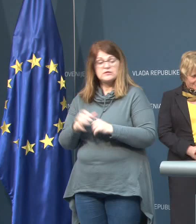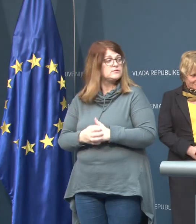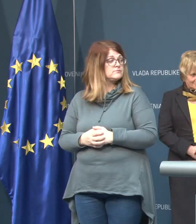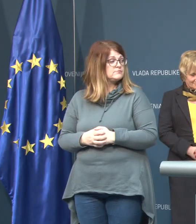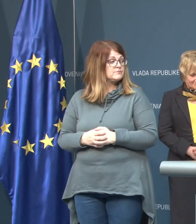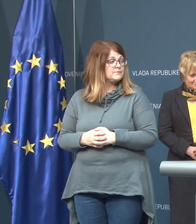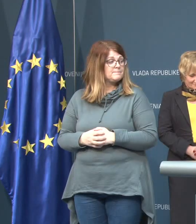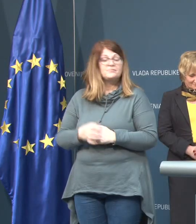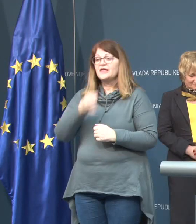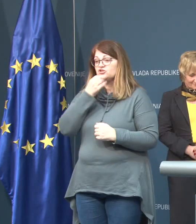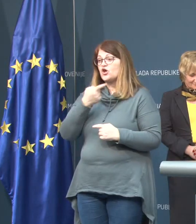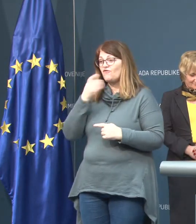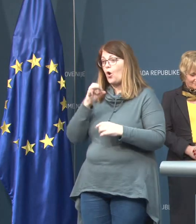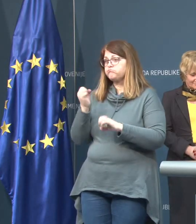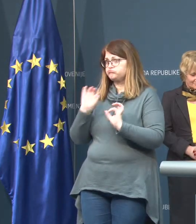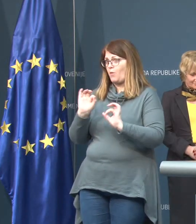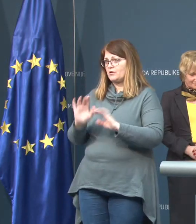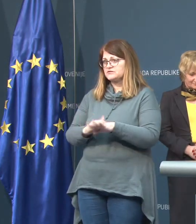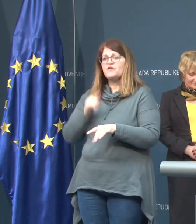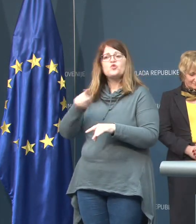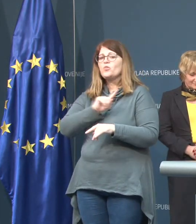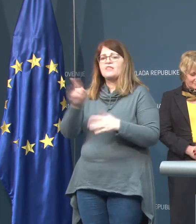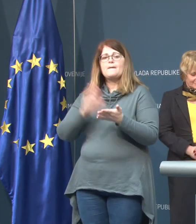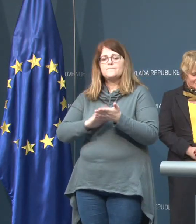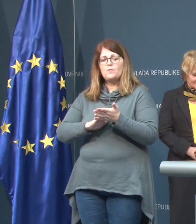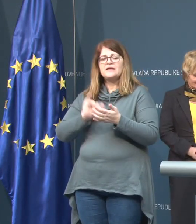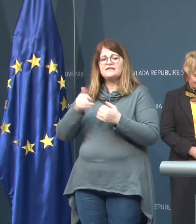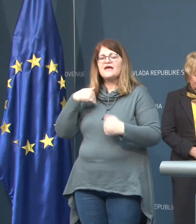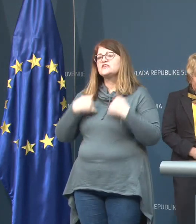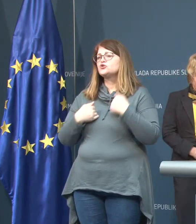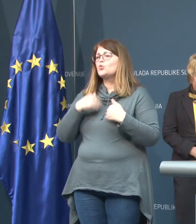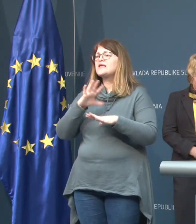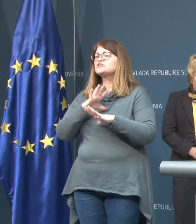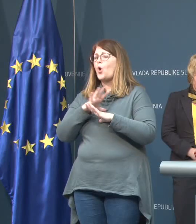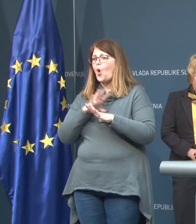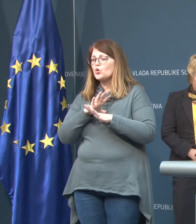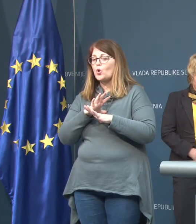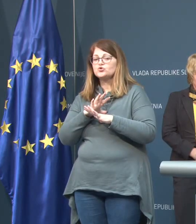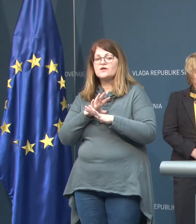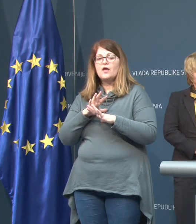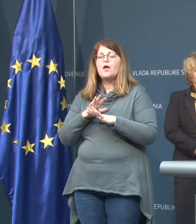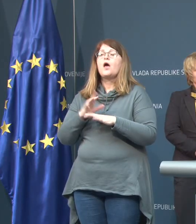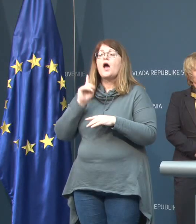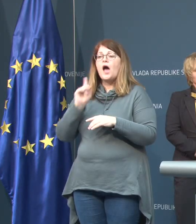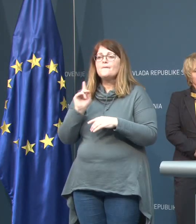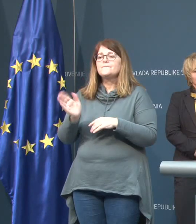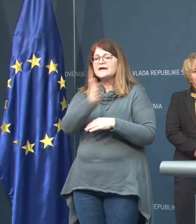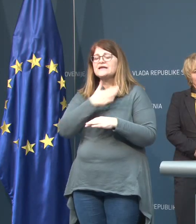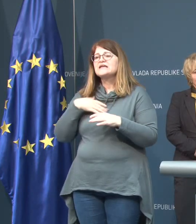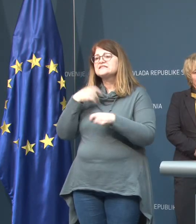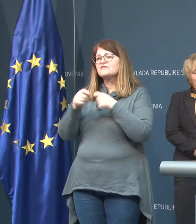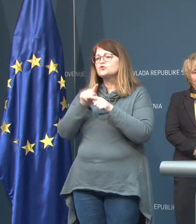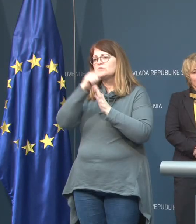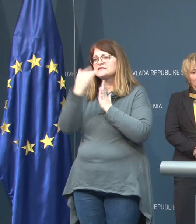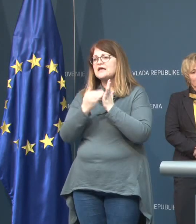Če govorimo o stabilnem stanju, to definitivno ne pomeni, da je življensko ogrožen. Vsekakor nas pa zavazuje tudi